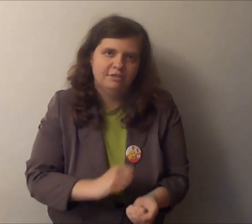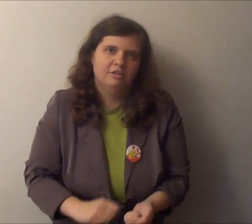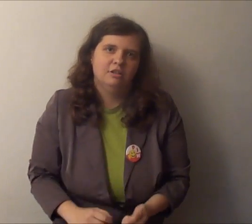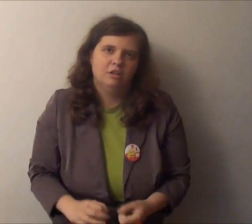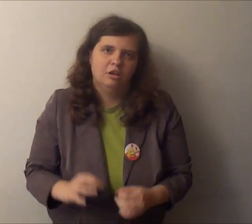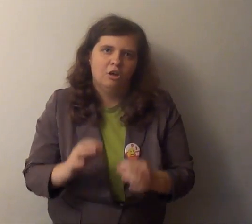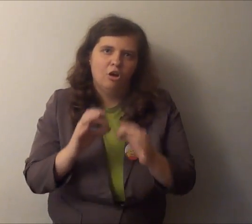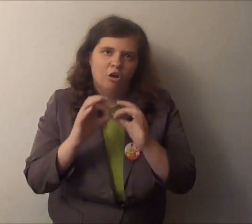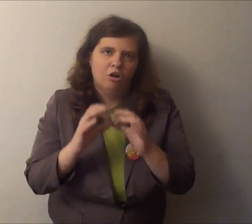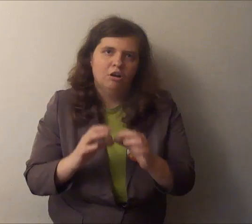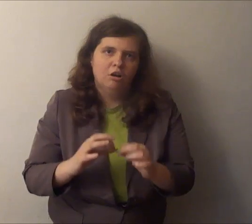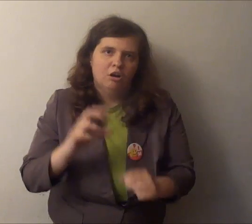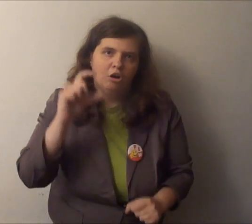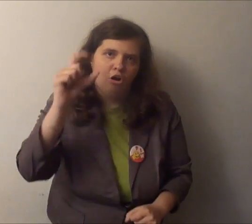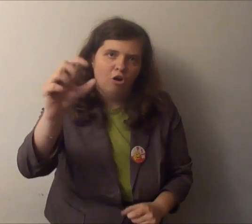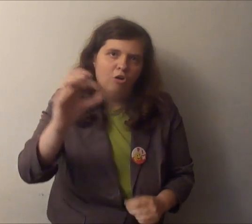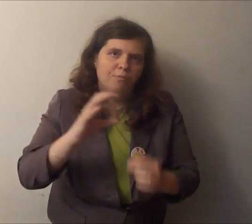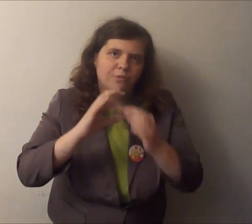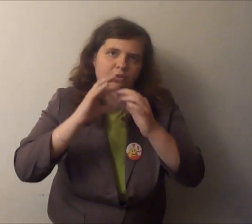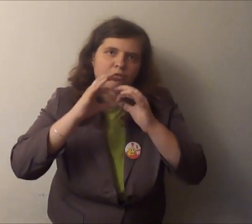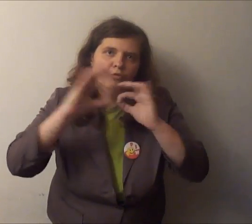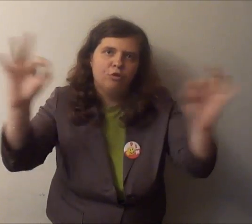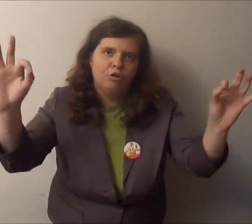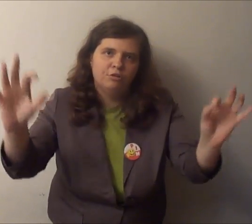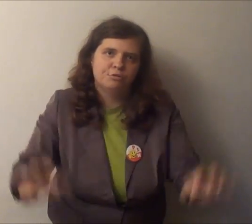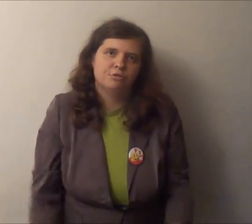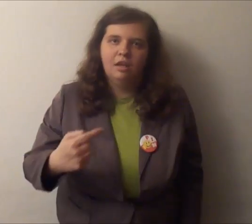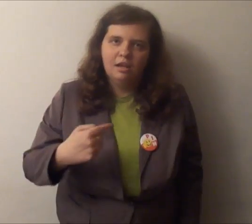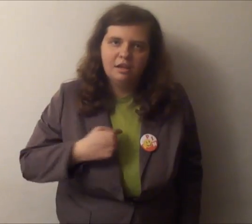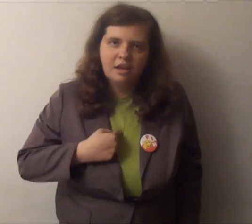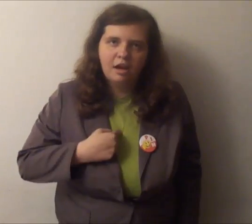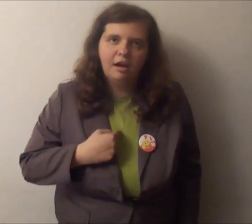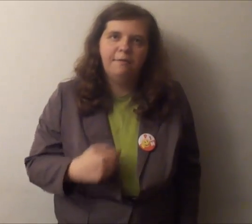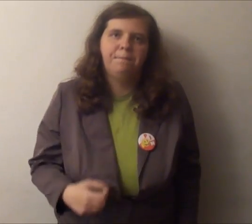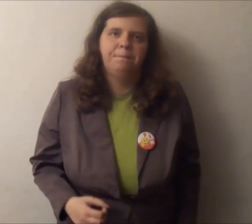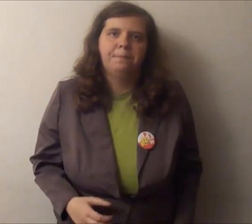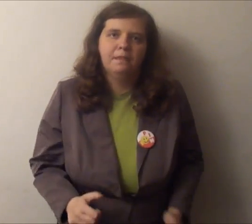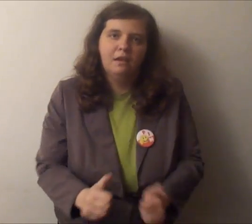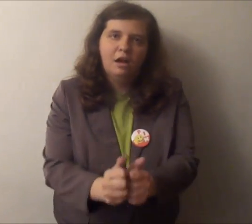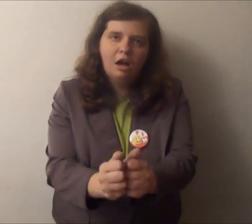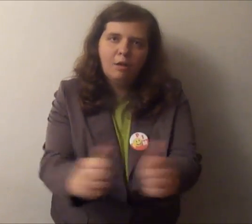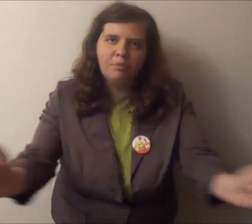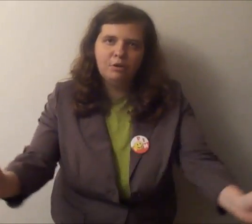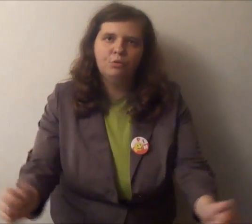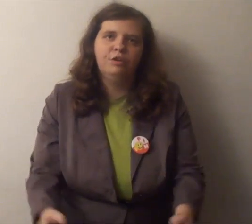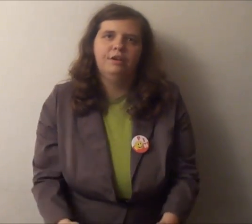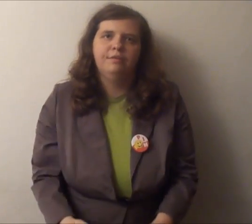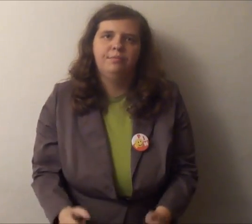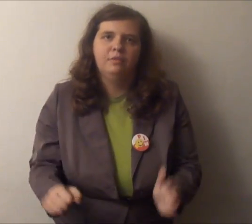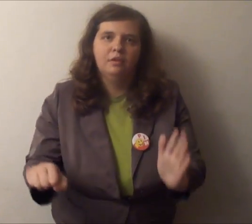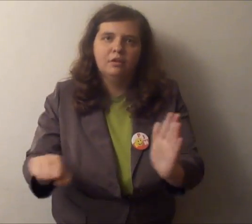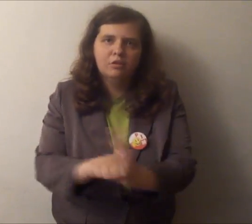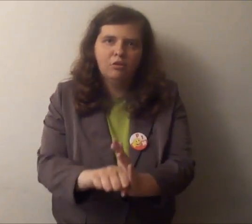o wolność. Ja apeluję do